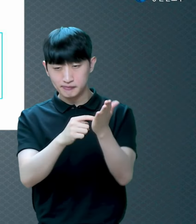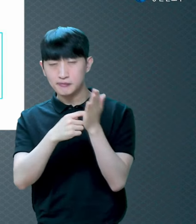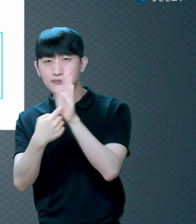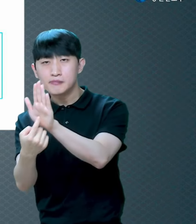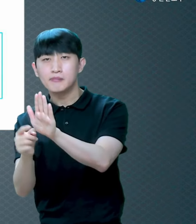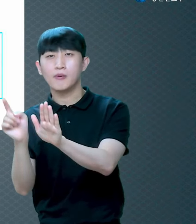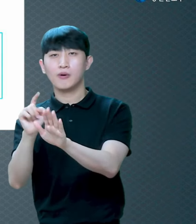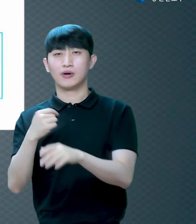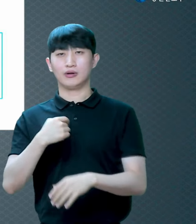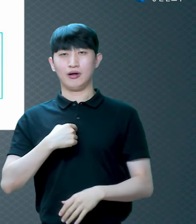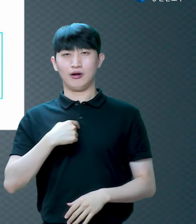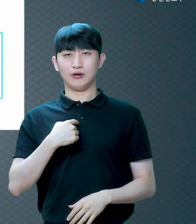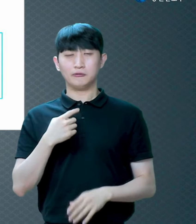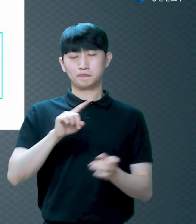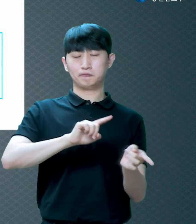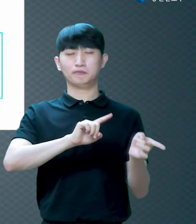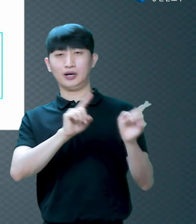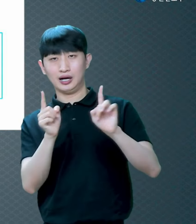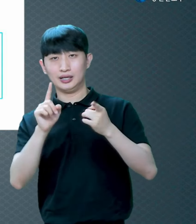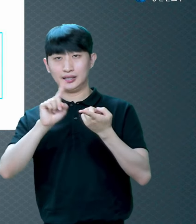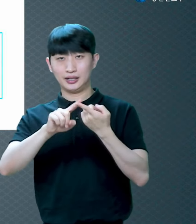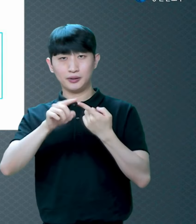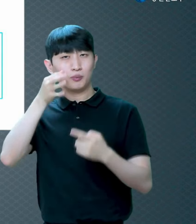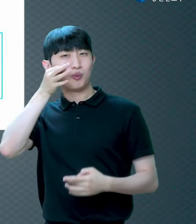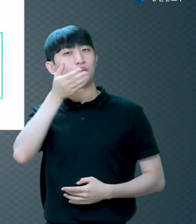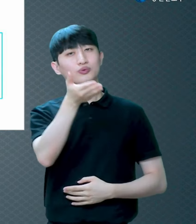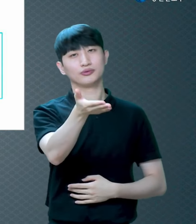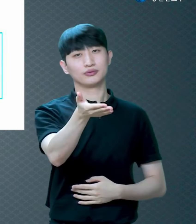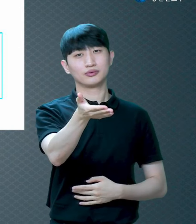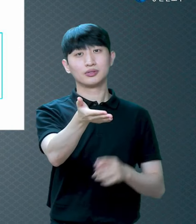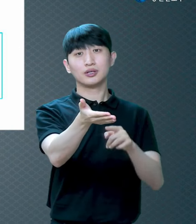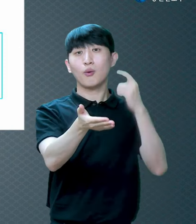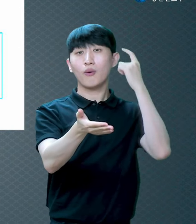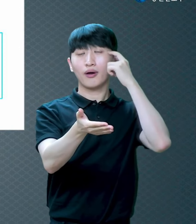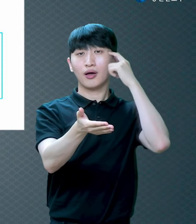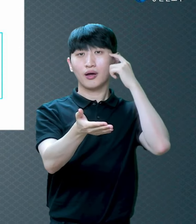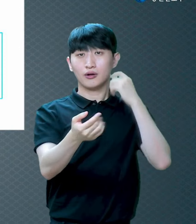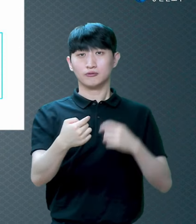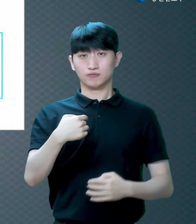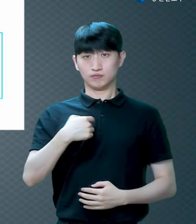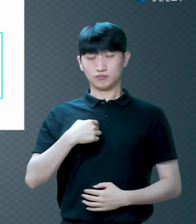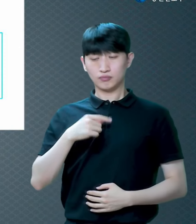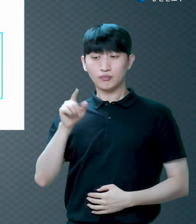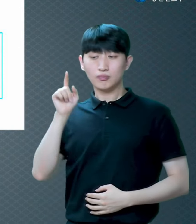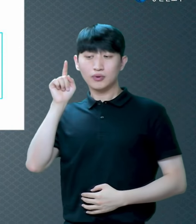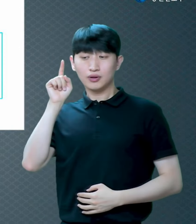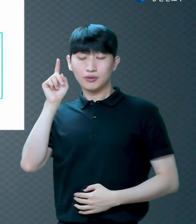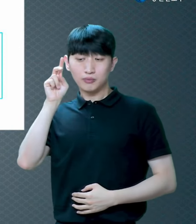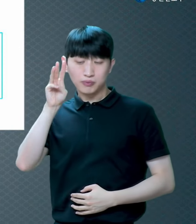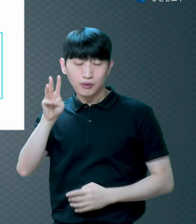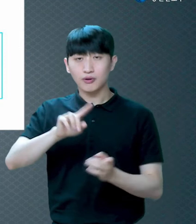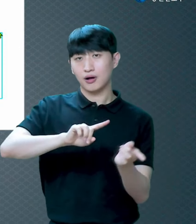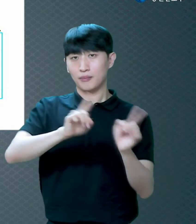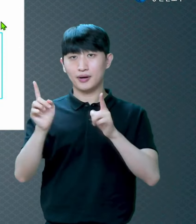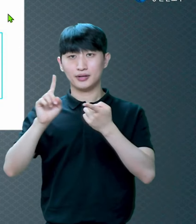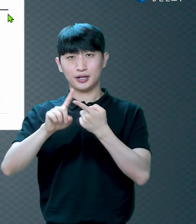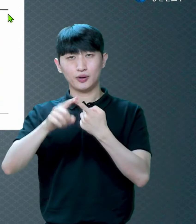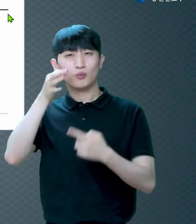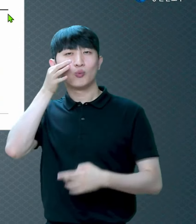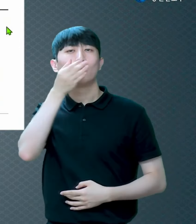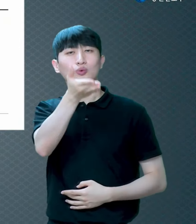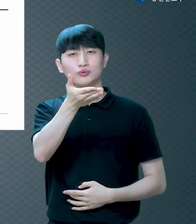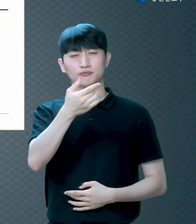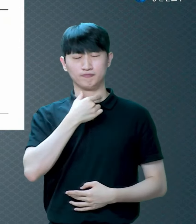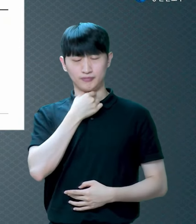왜 그것이 진짜라고 하는 걸 입증하려고 그러니까 보금이라고 하는 것